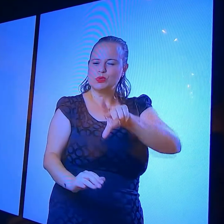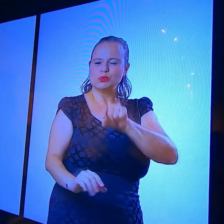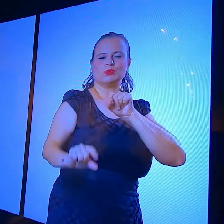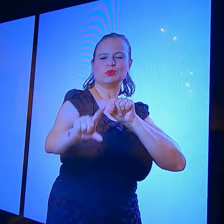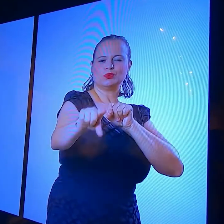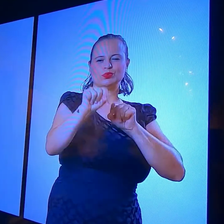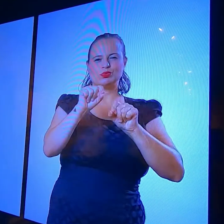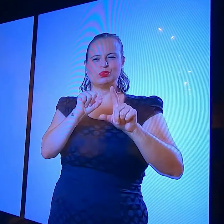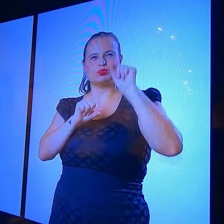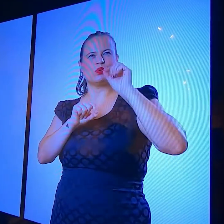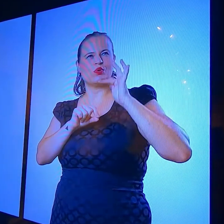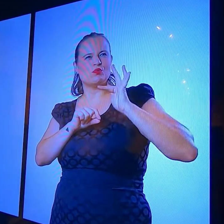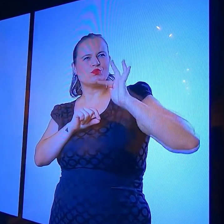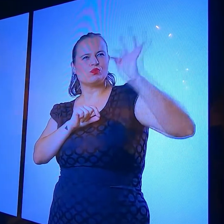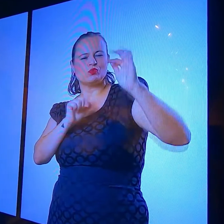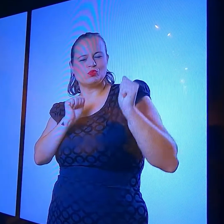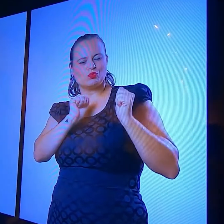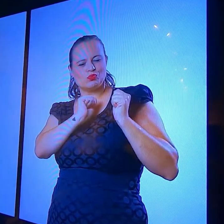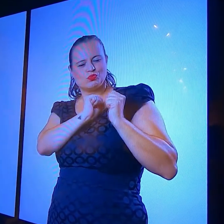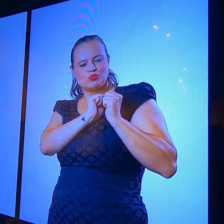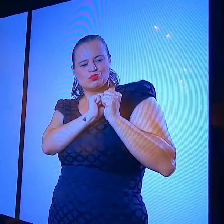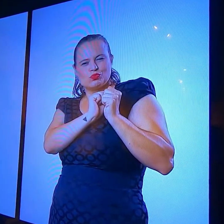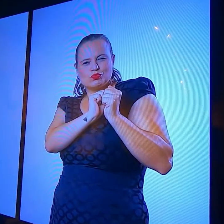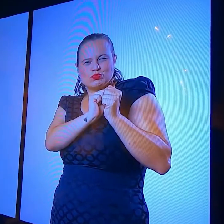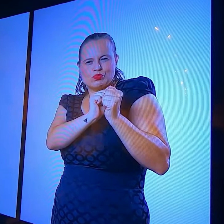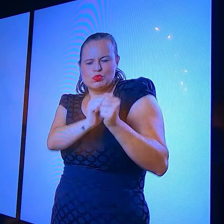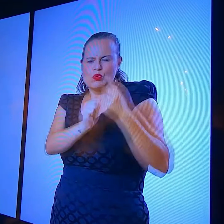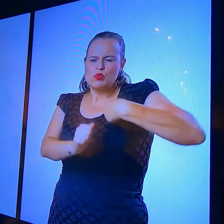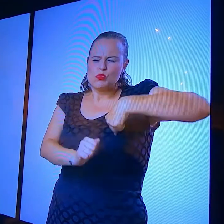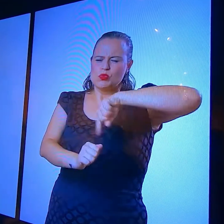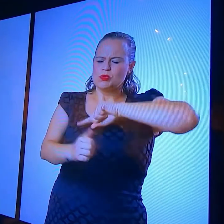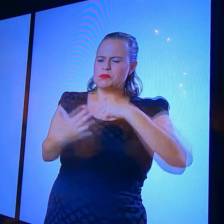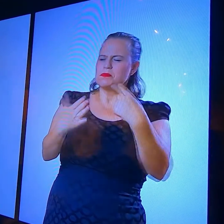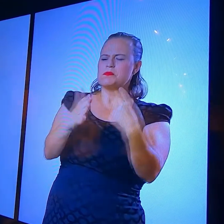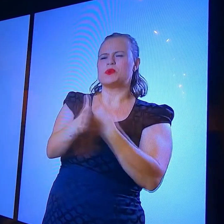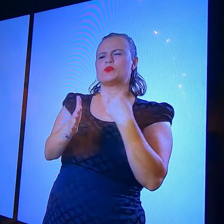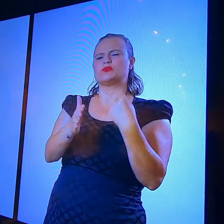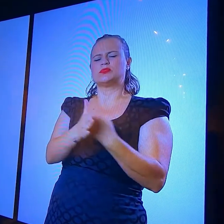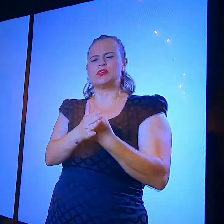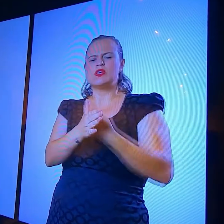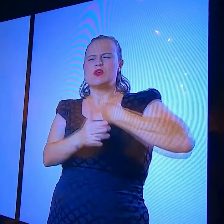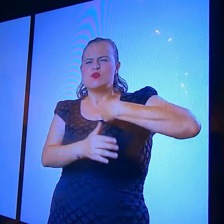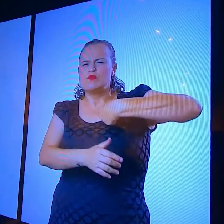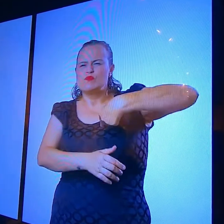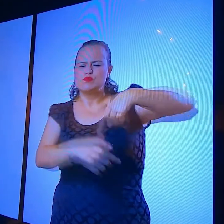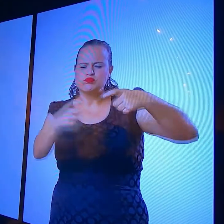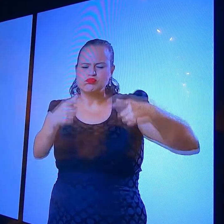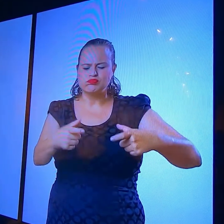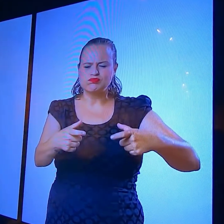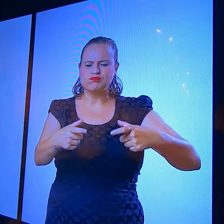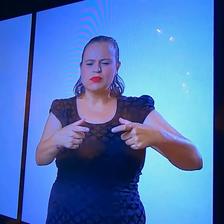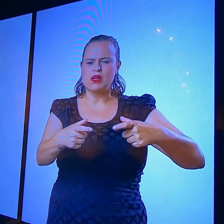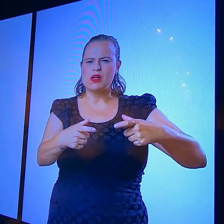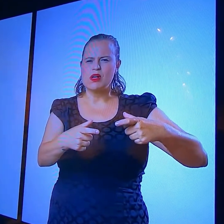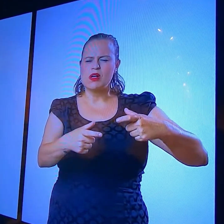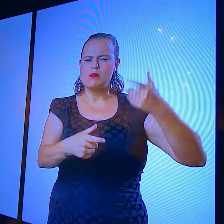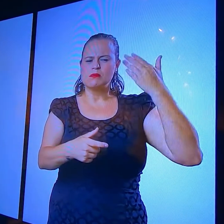futuro, a partir de cada resposta que damos quando nos perguntamos. Onde eu quero chegar?